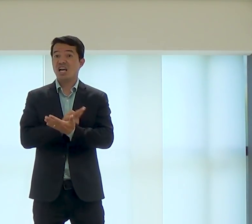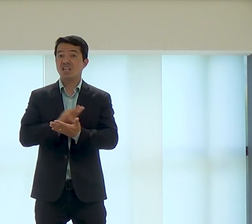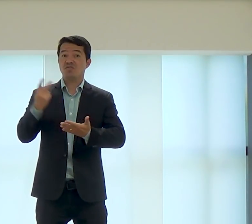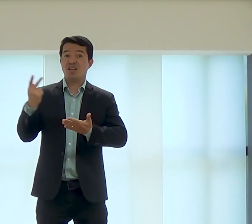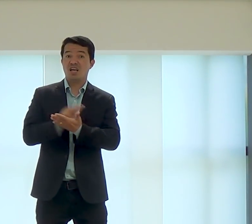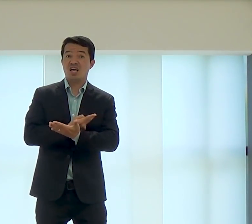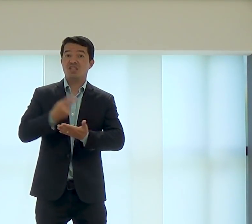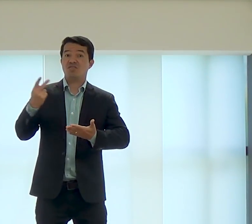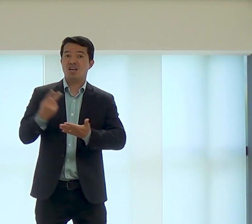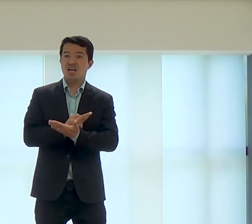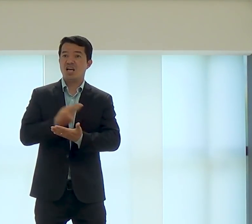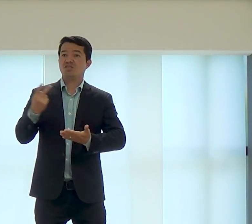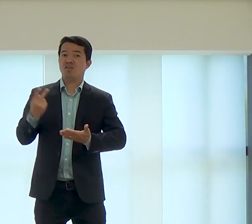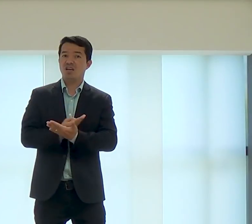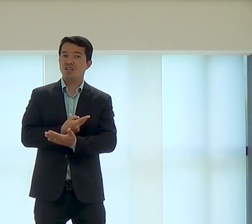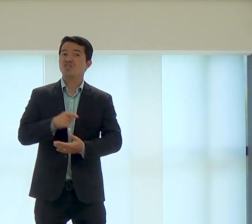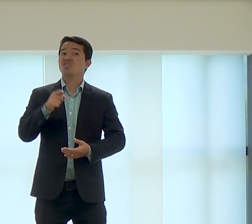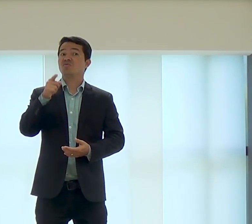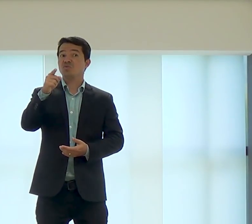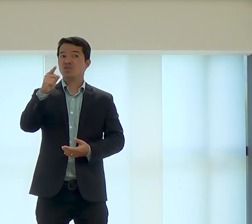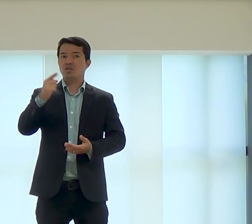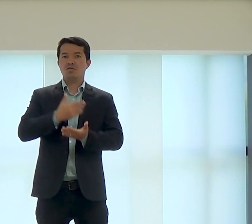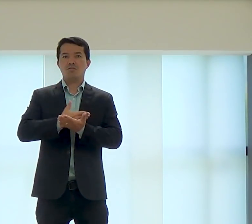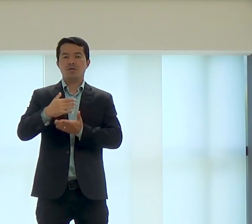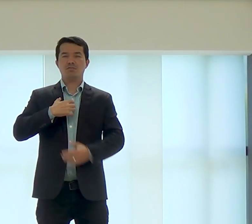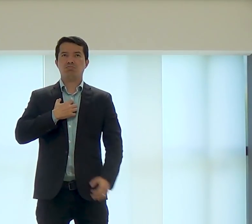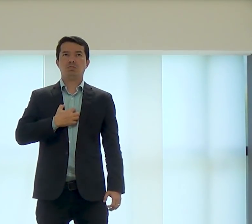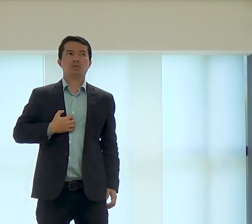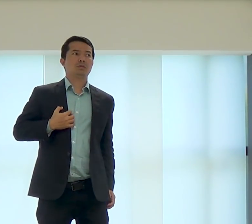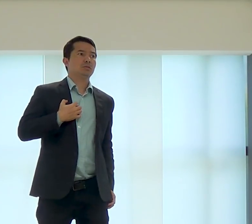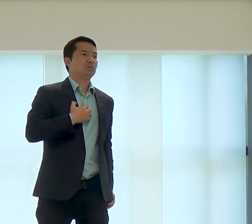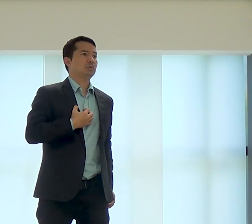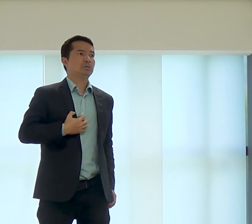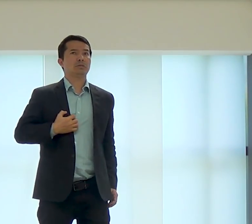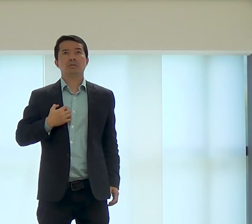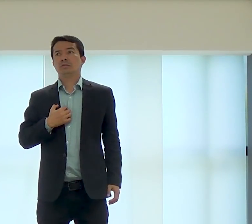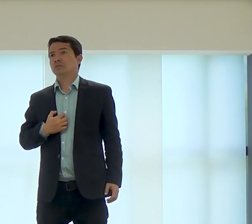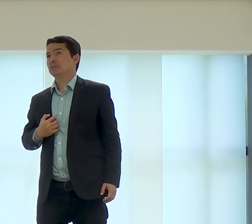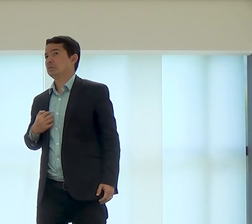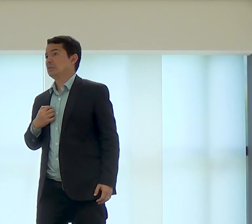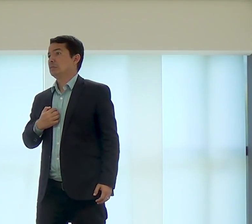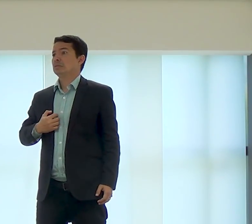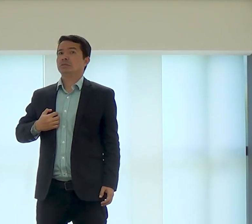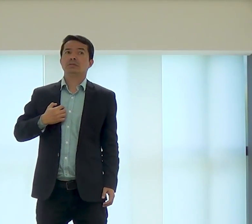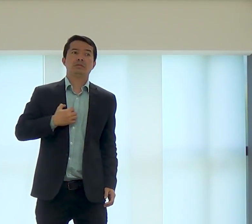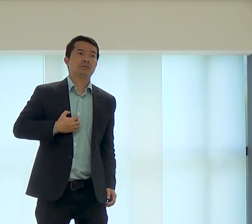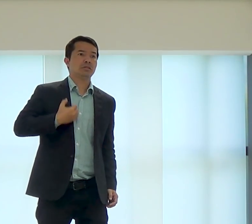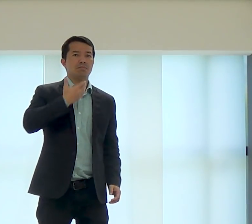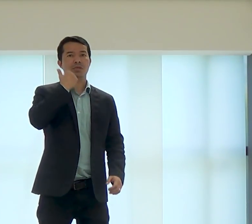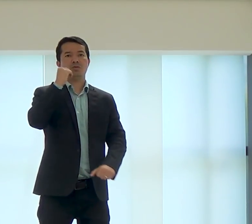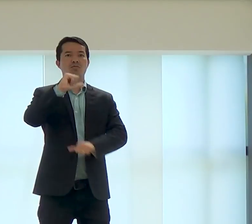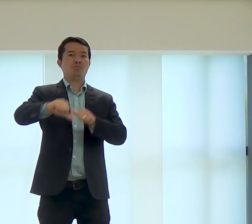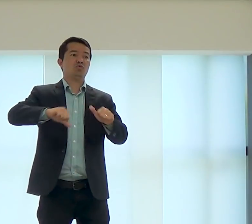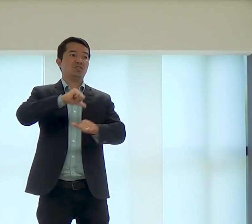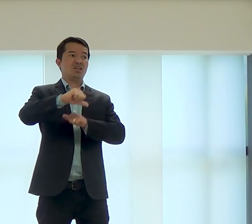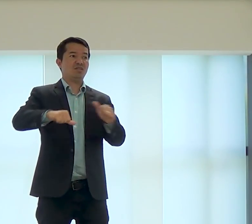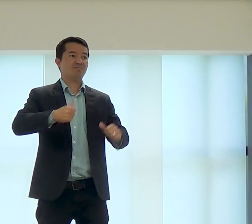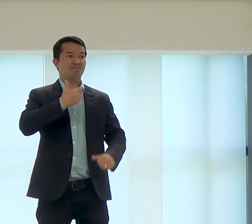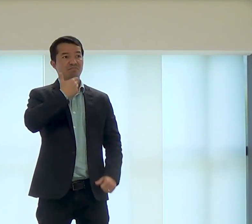se vocês escolherem somente o que é errado, o que é injusto, o que não é